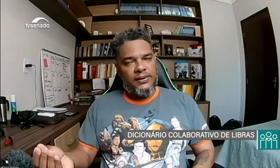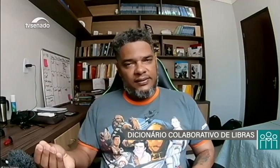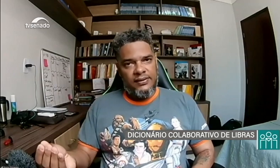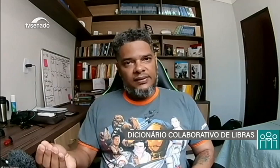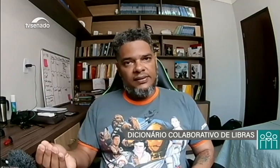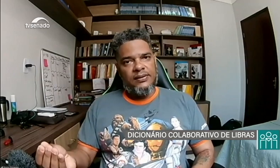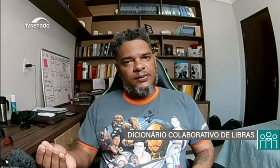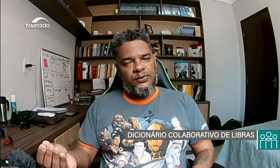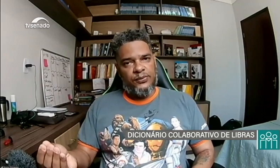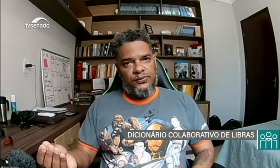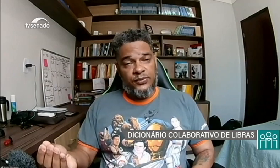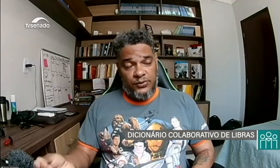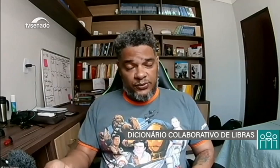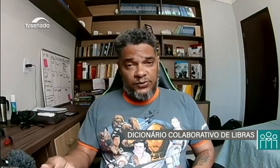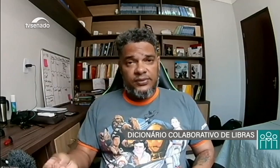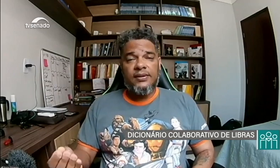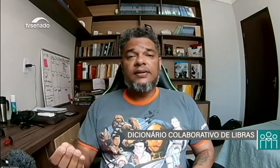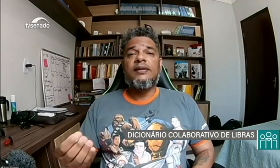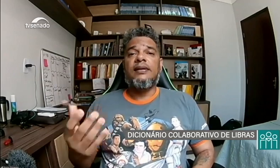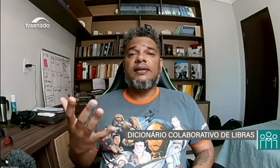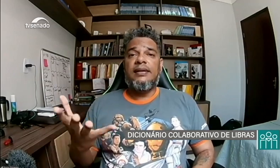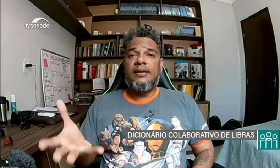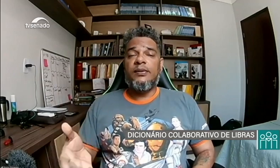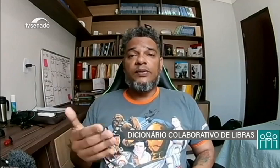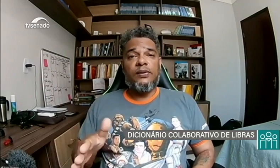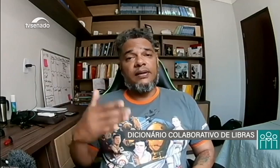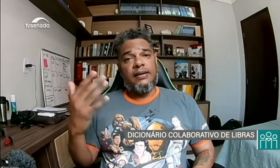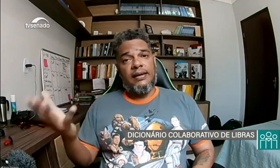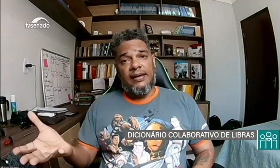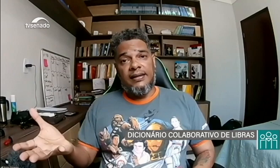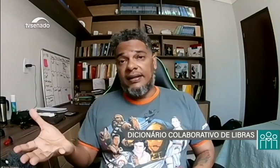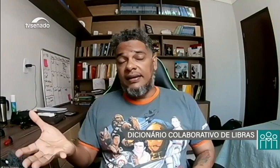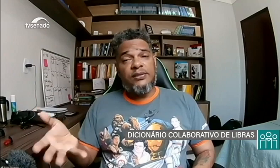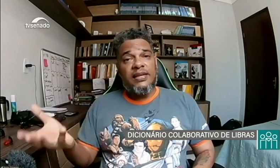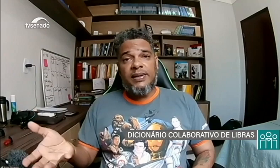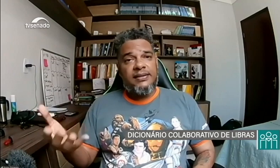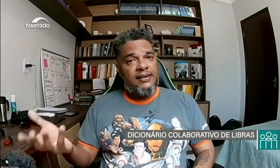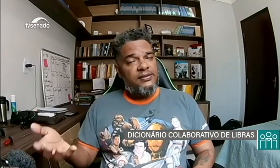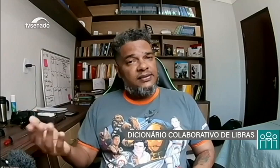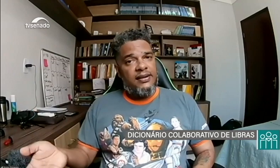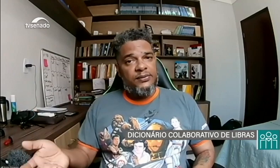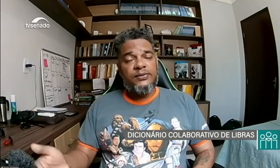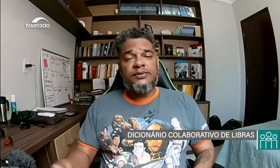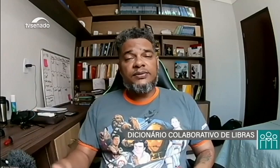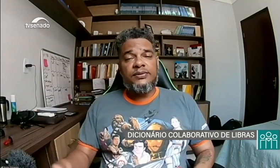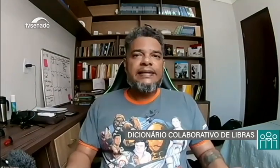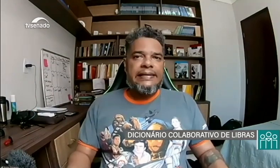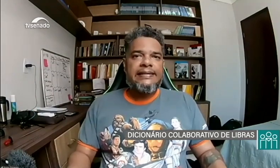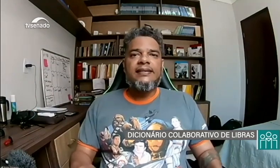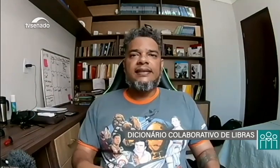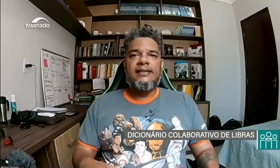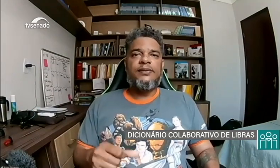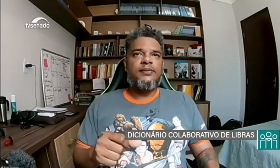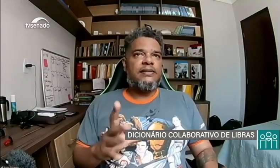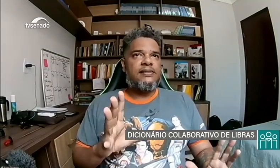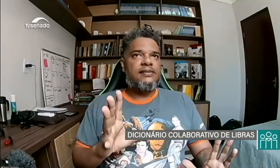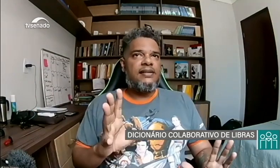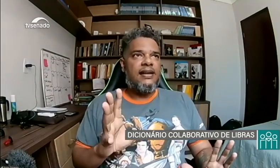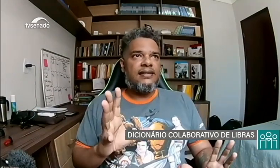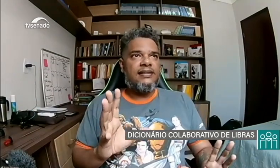dos surdos e ele não tem material didático na língua dele. Então, se até